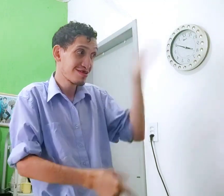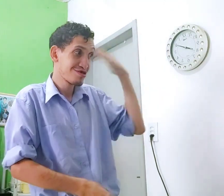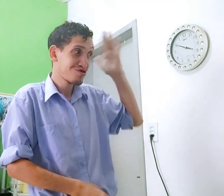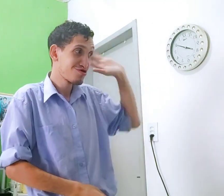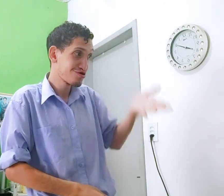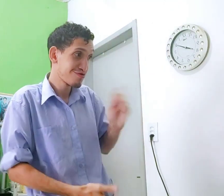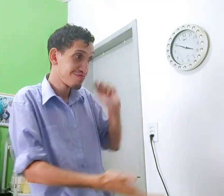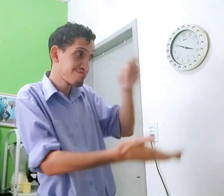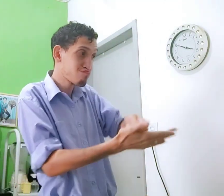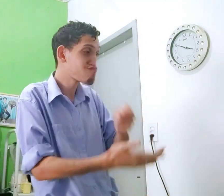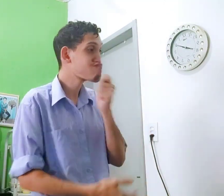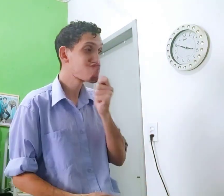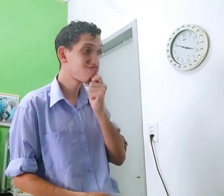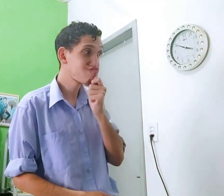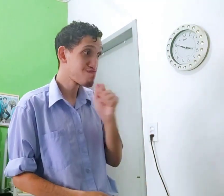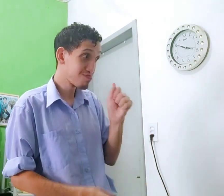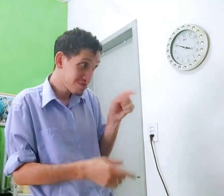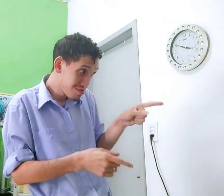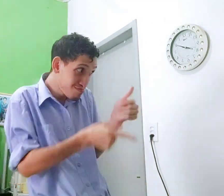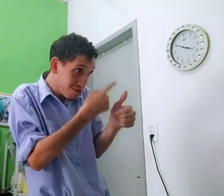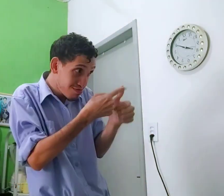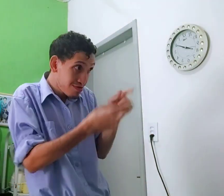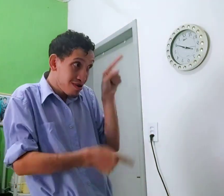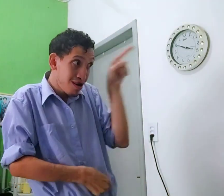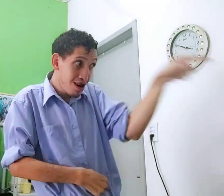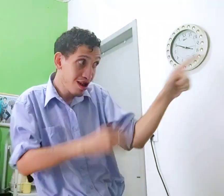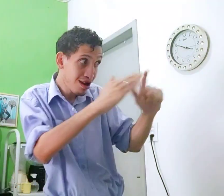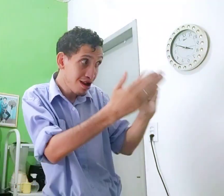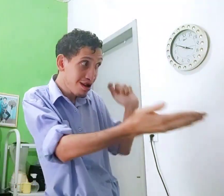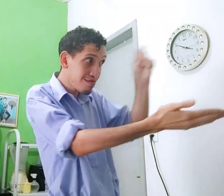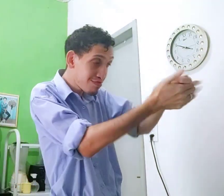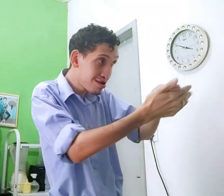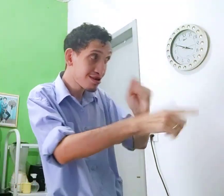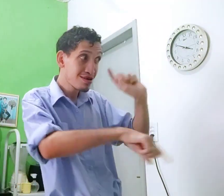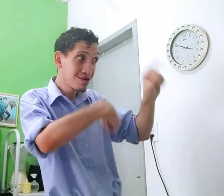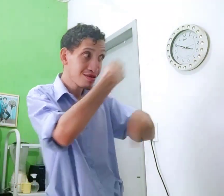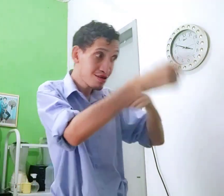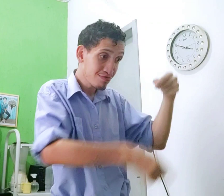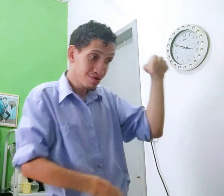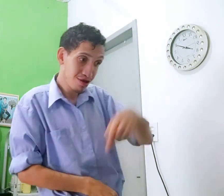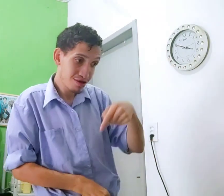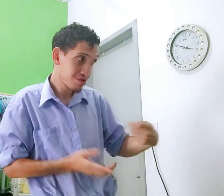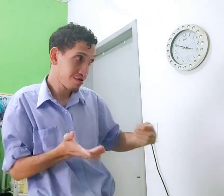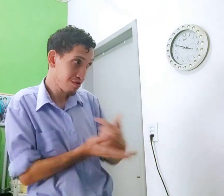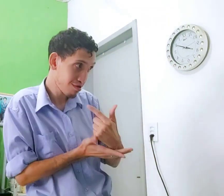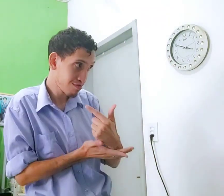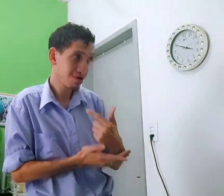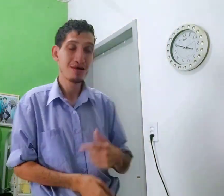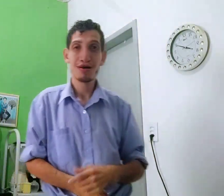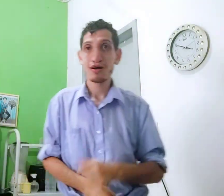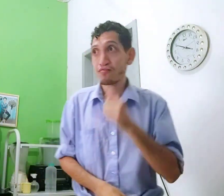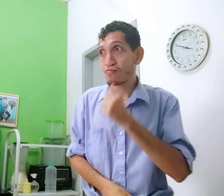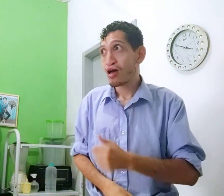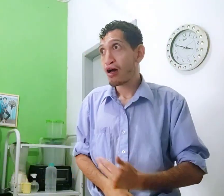Então olha, você dívida antes, pagou ainda não, então você primeiro vai lá na loja pagar, depois é que comprar.